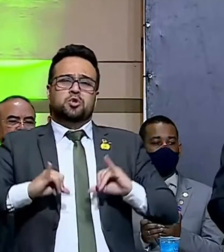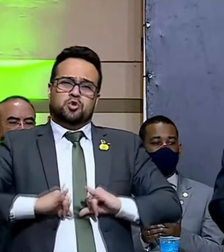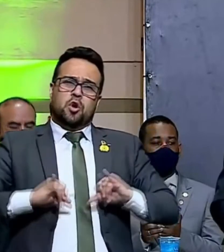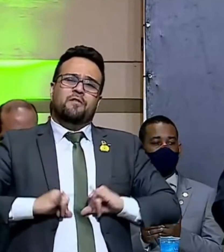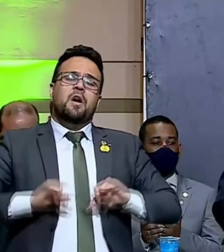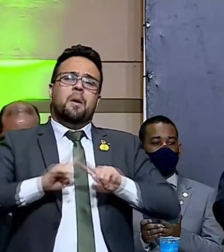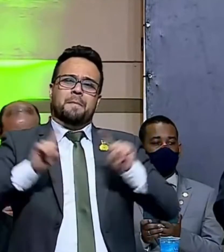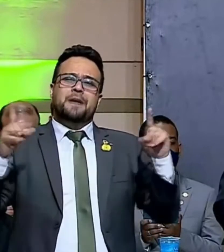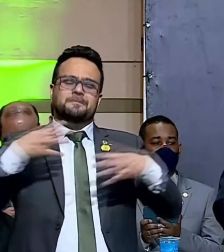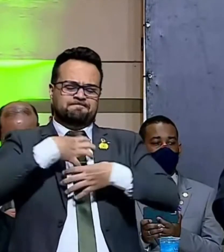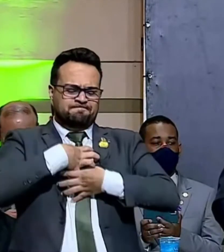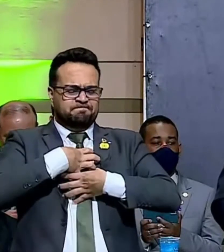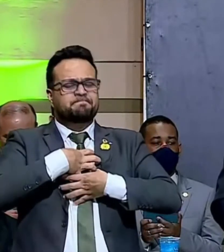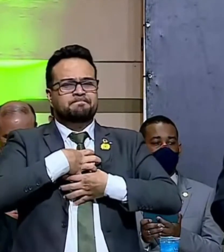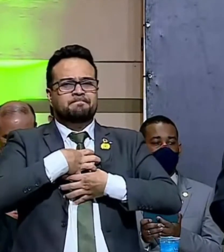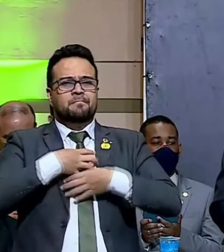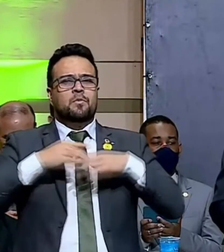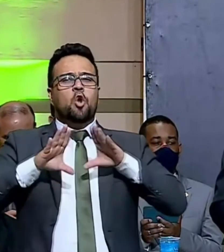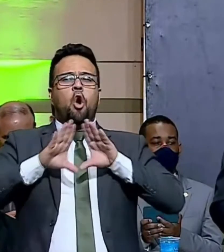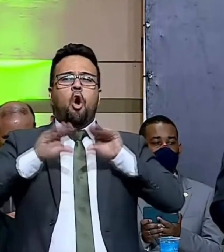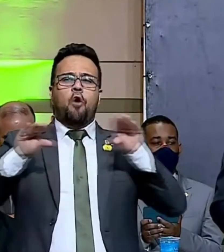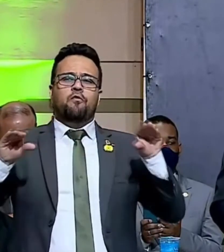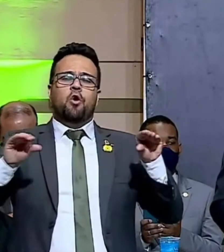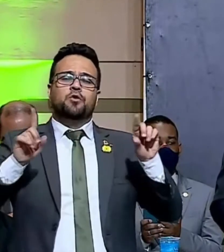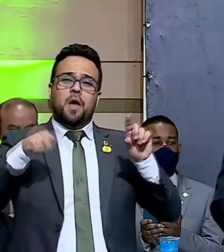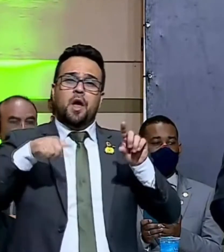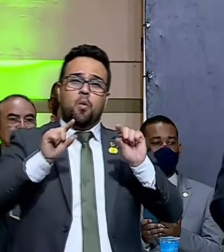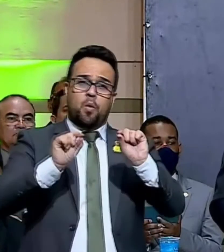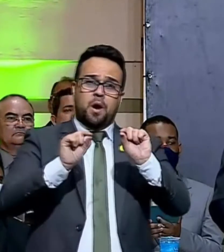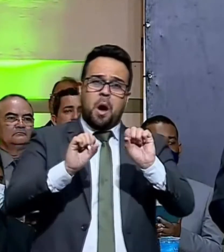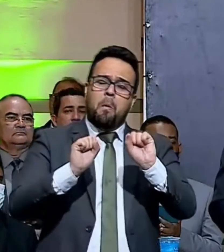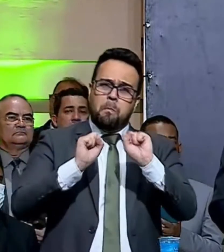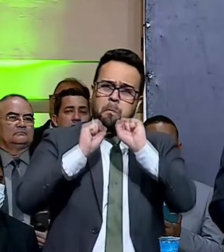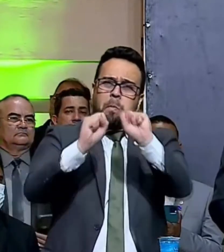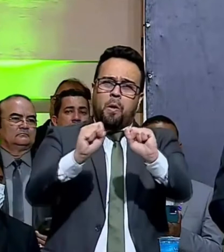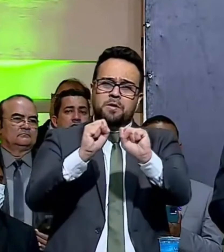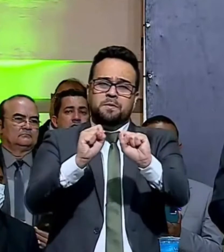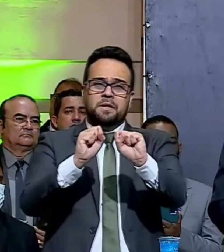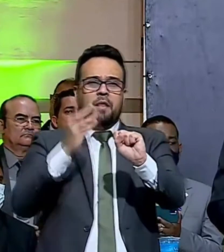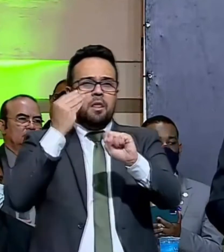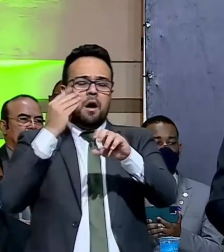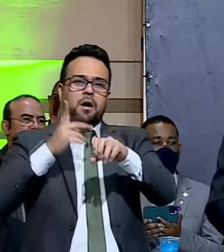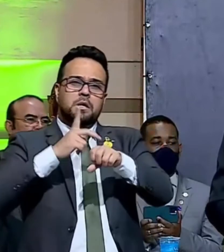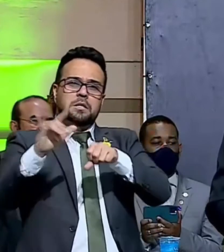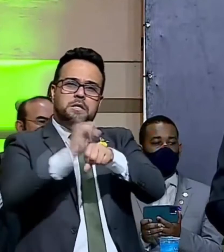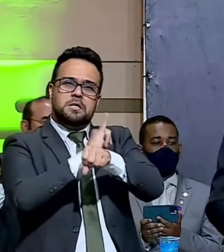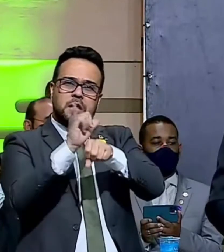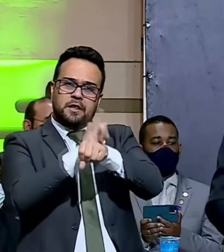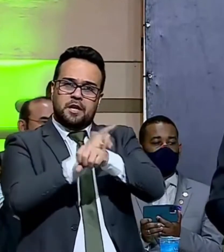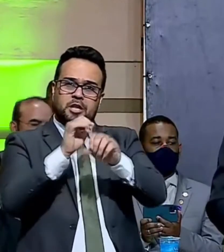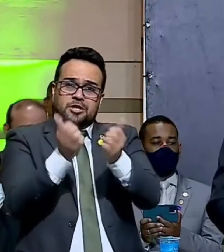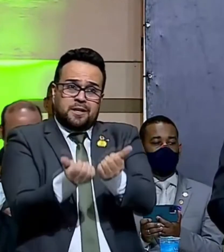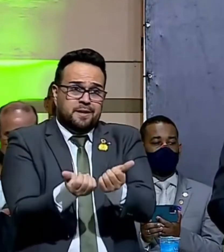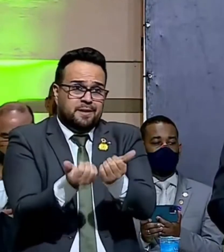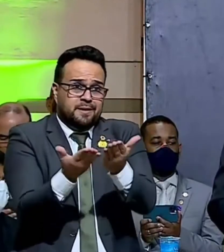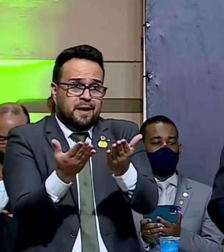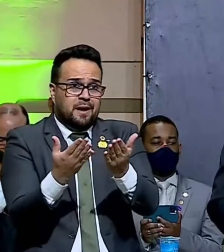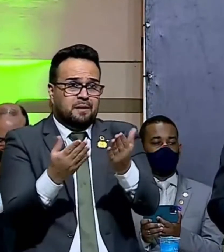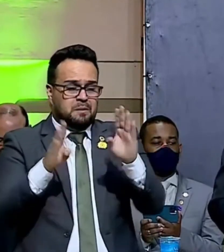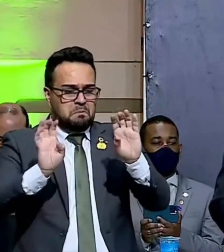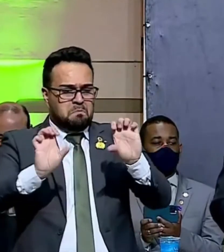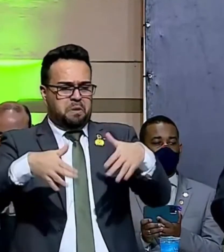mas o que me conforta é a possibilidade de buscar maneira para confortá-los.